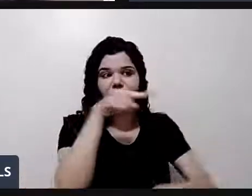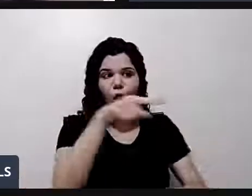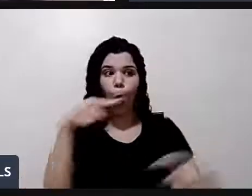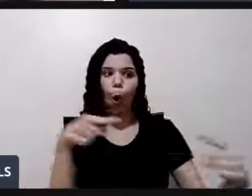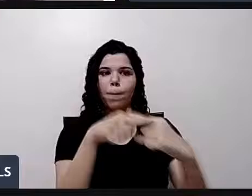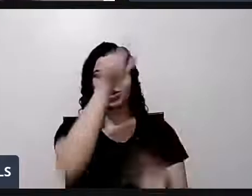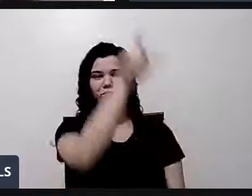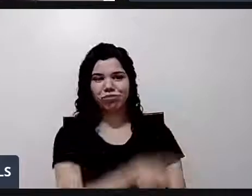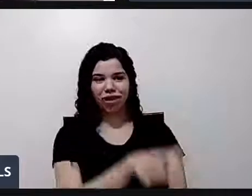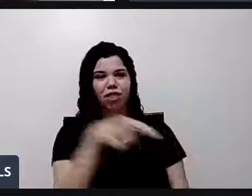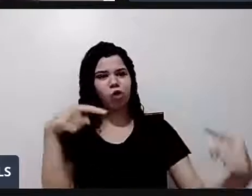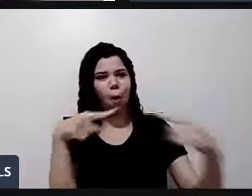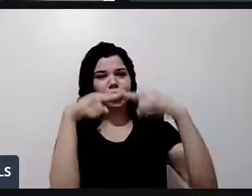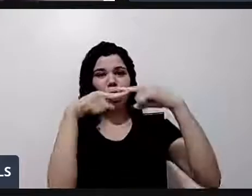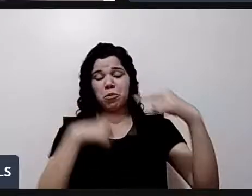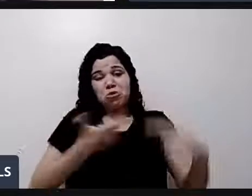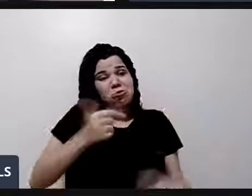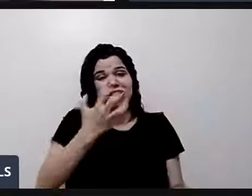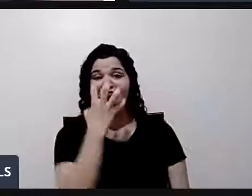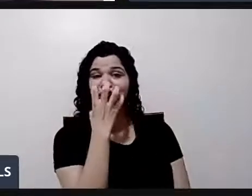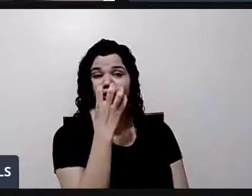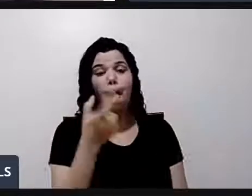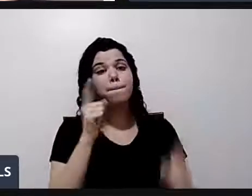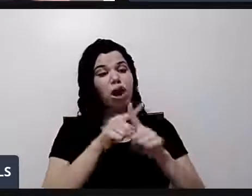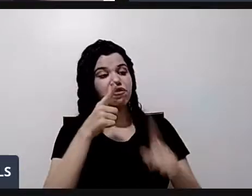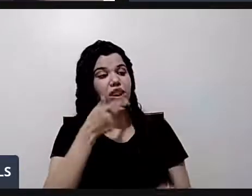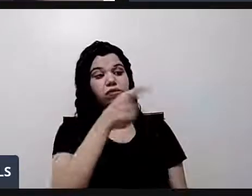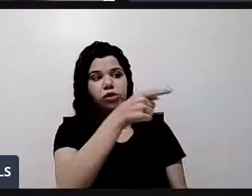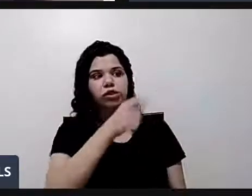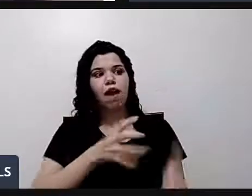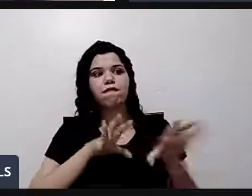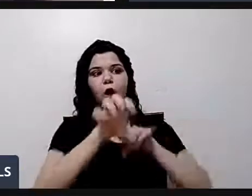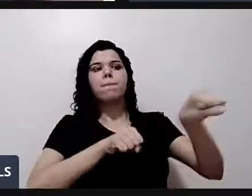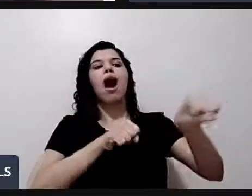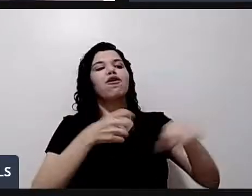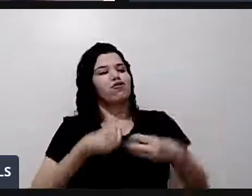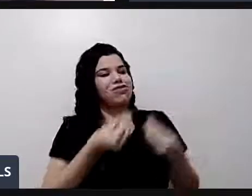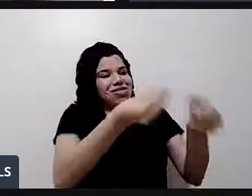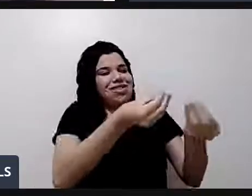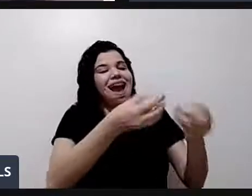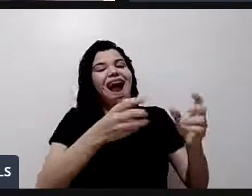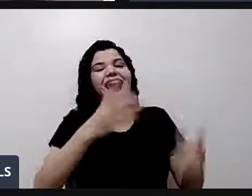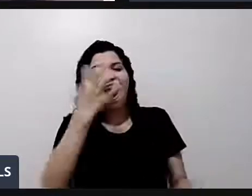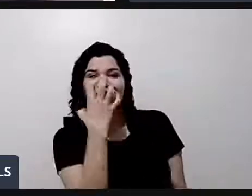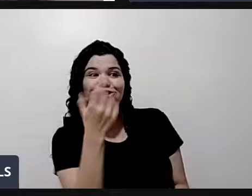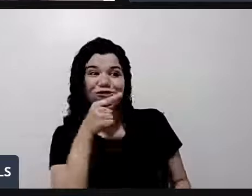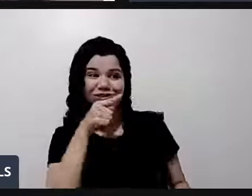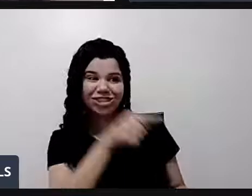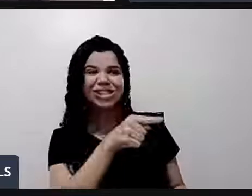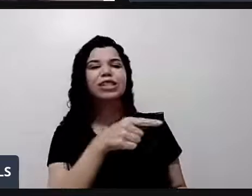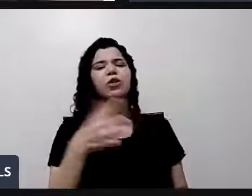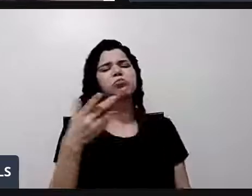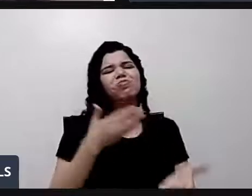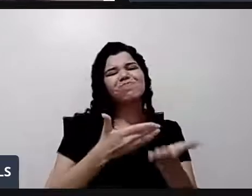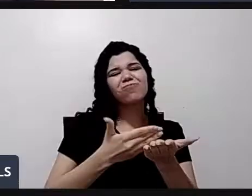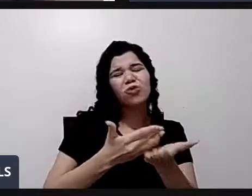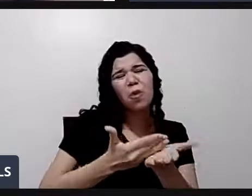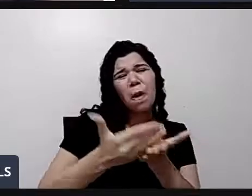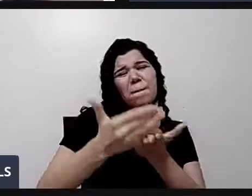Entendeu? Porque eu não tenho cachorro. Mas ela não sabia. Estava começando. Estava com dificuldade no início. Do aprendizado na alfabetização. Eu falei